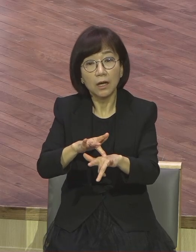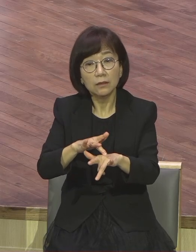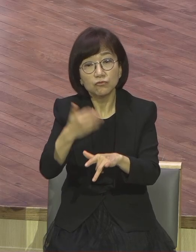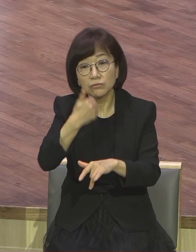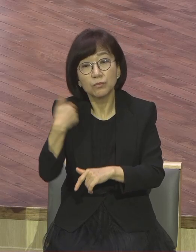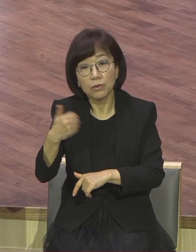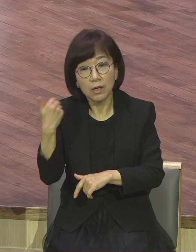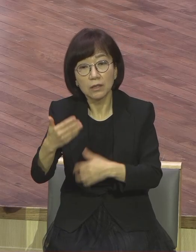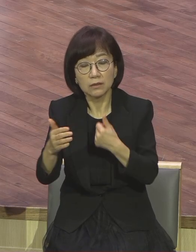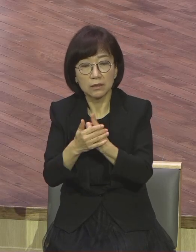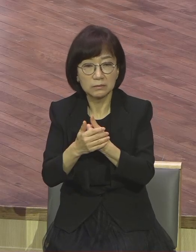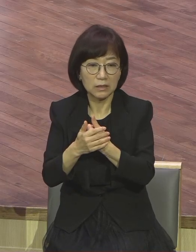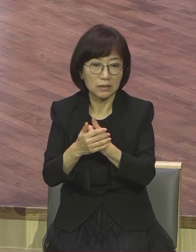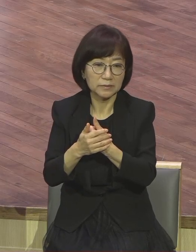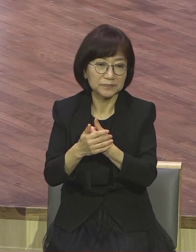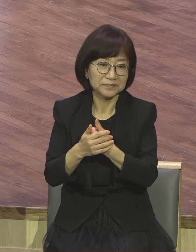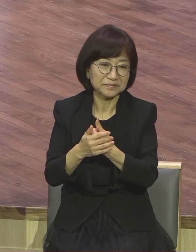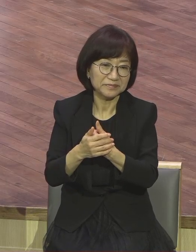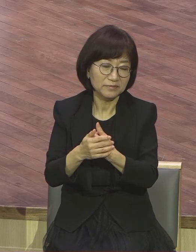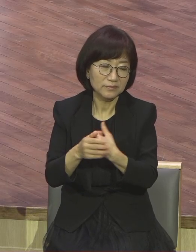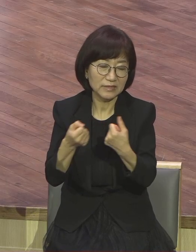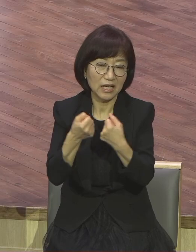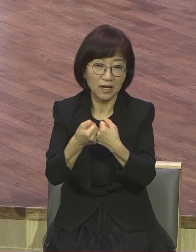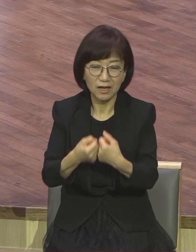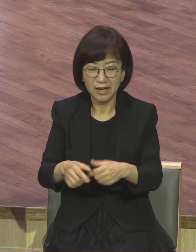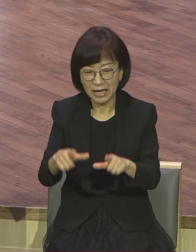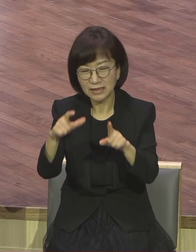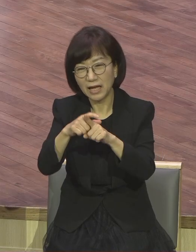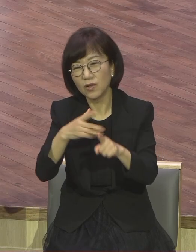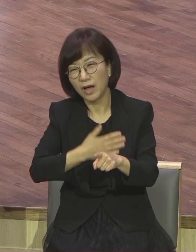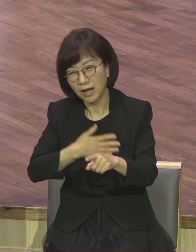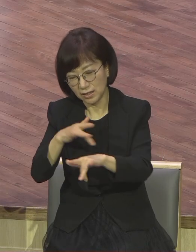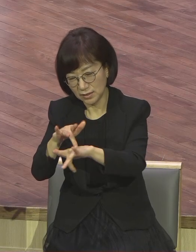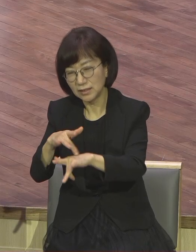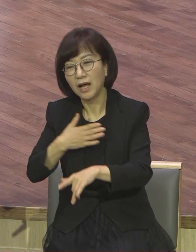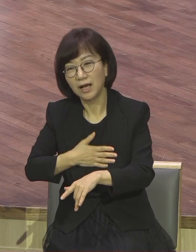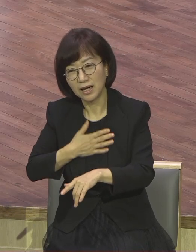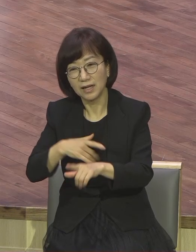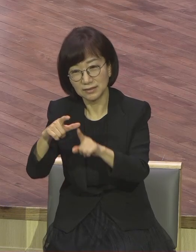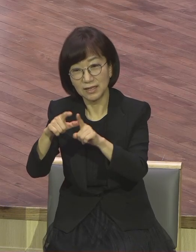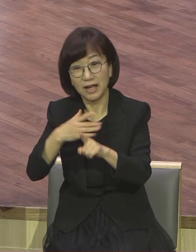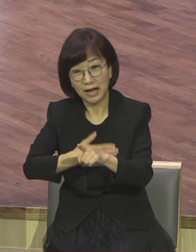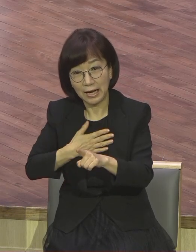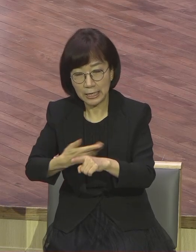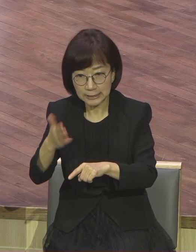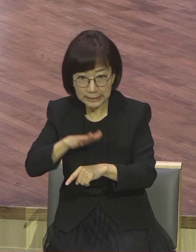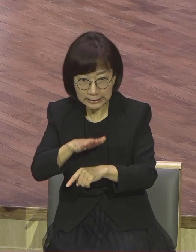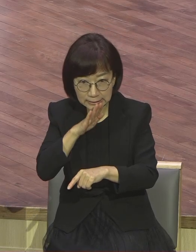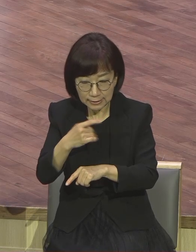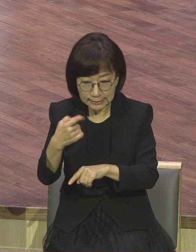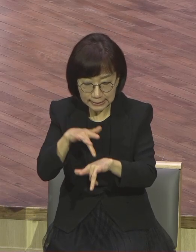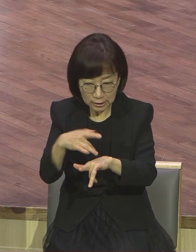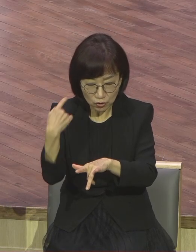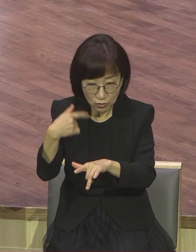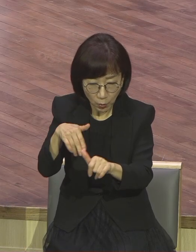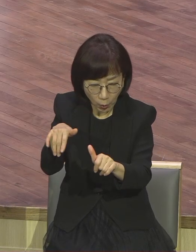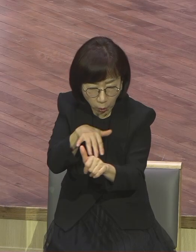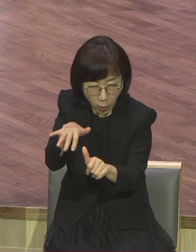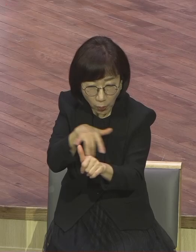당하면서도 이용당할 줄 몰라요. 용어는 알아. 사단 영적인 거 알아. 실제로는 안 돼. 그러니까 그런 말하면